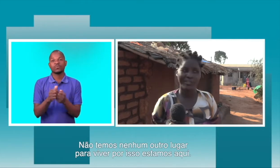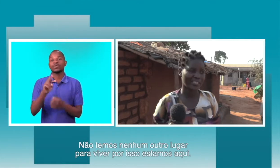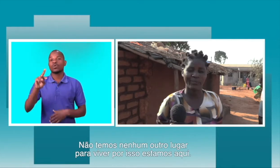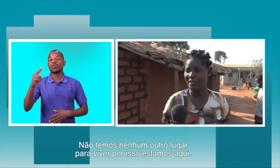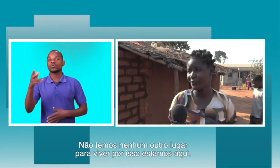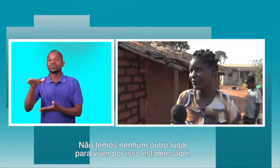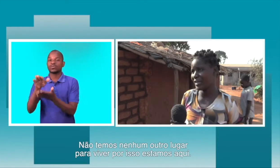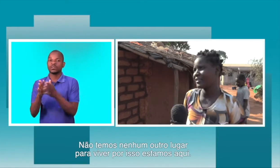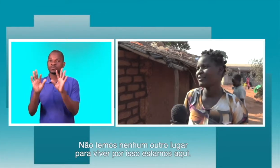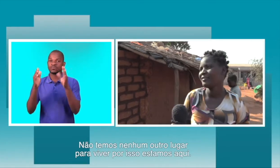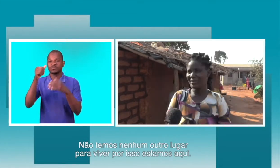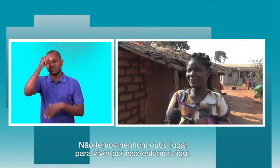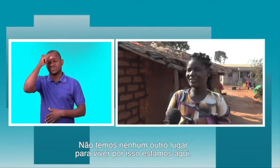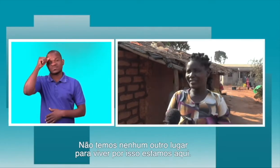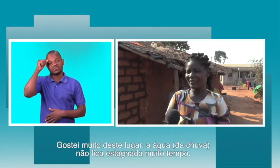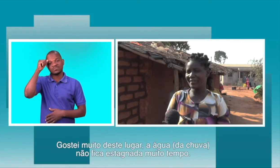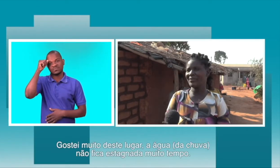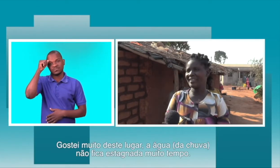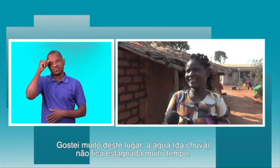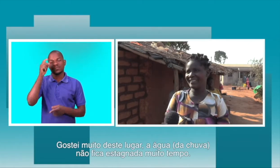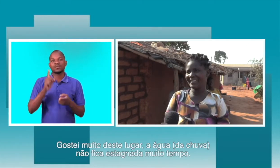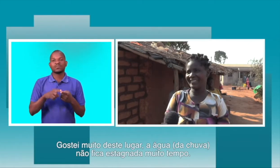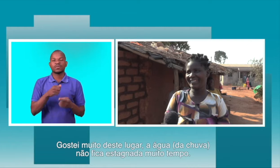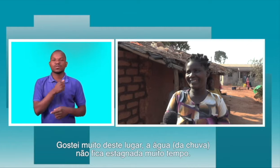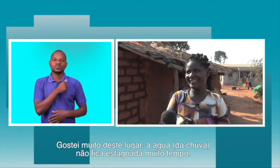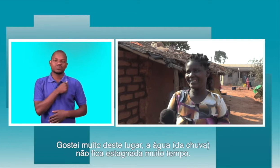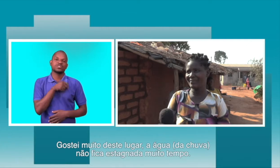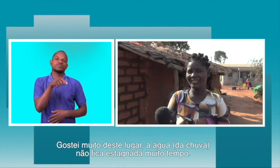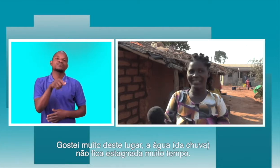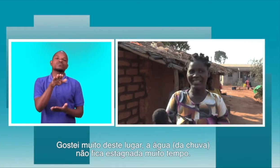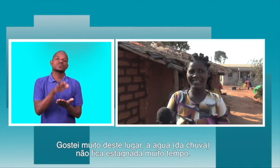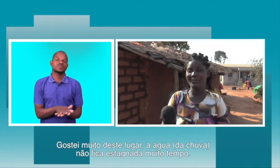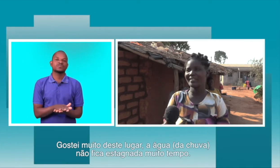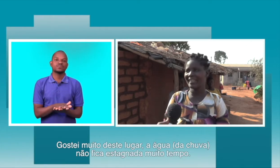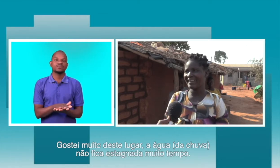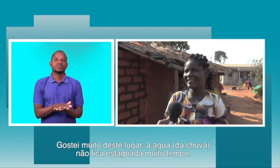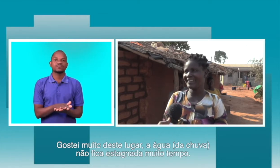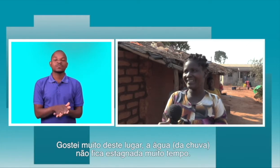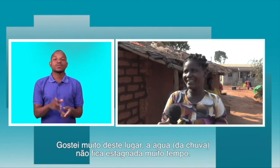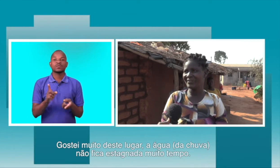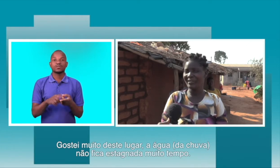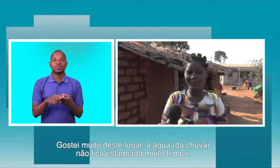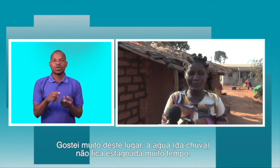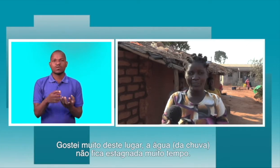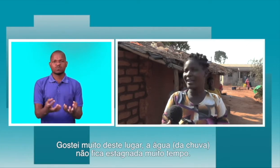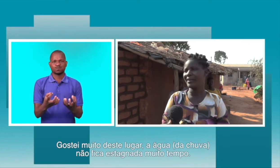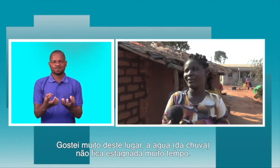nós estamos vivendo aqui. Eu gostei, gostei mesmo aqui. Gostei bem que sim. Sim, a terra é muito seca. Não fica água, não.